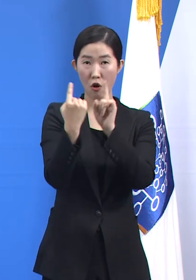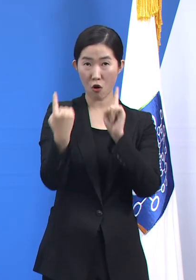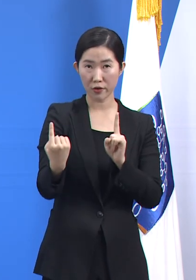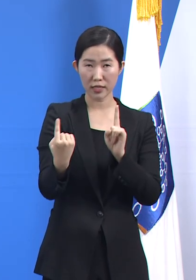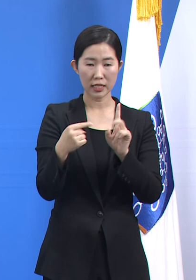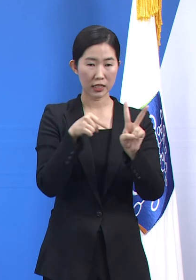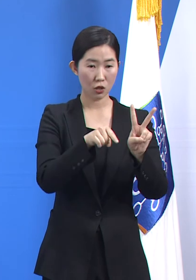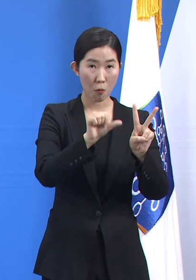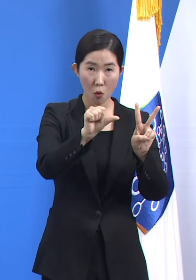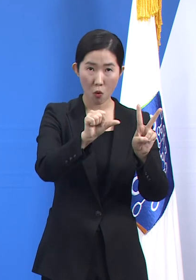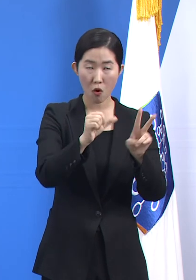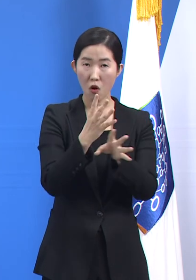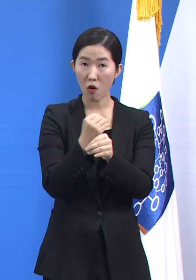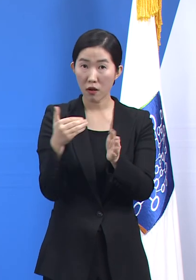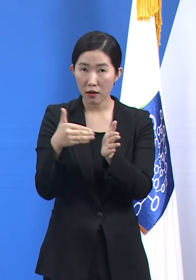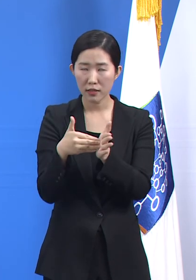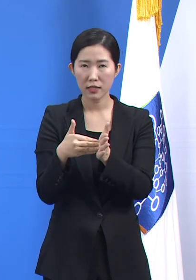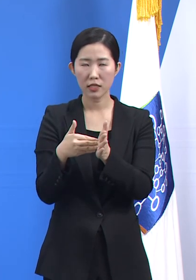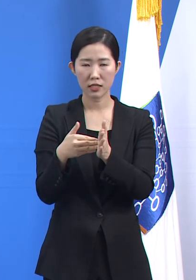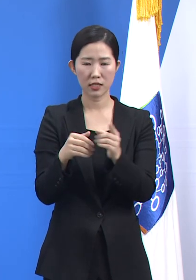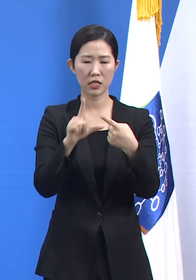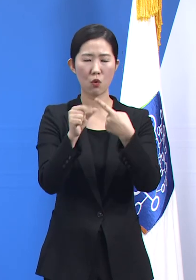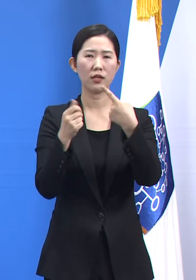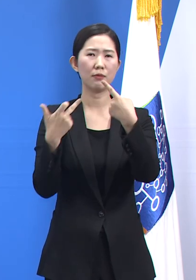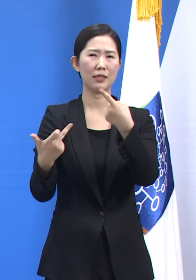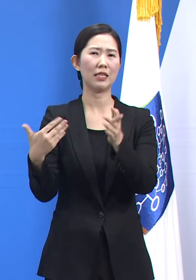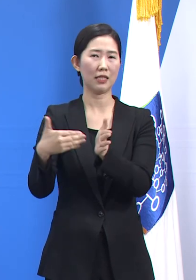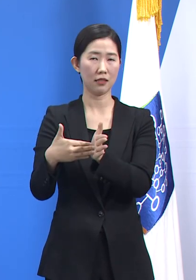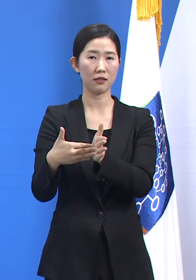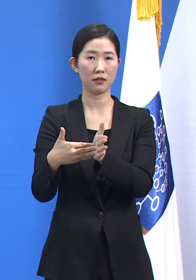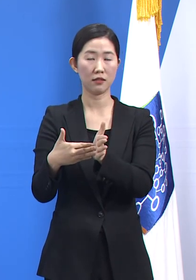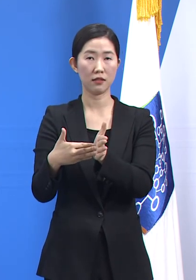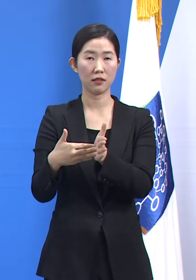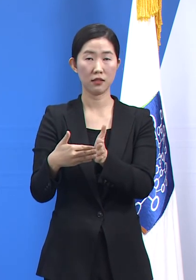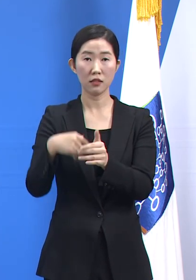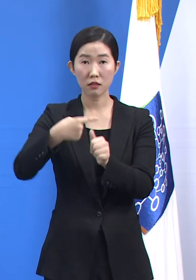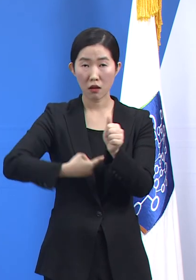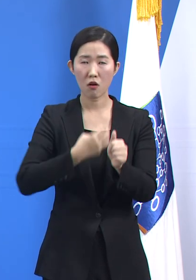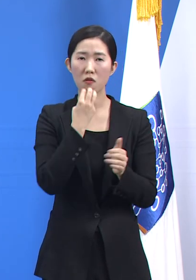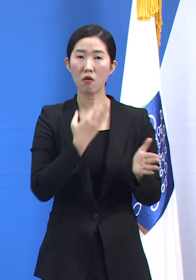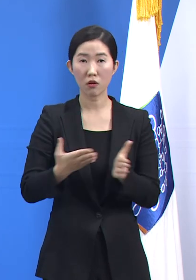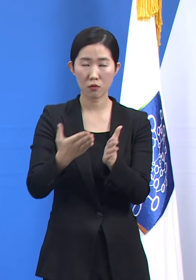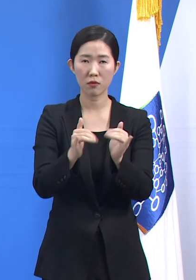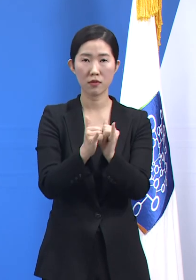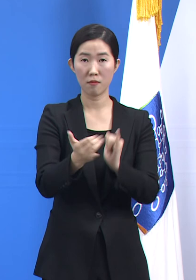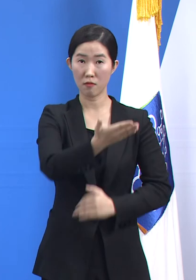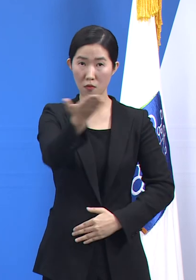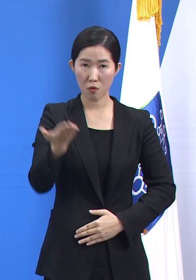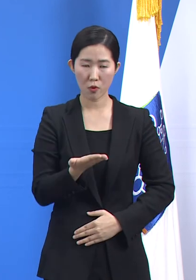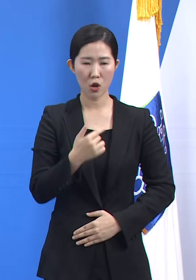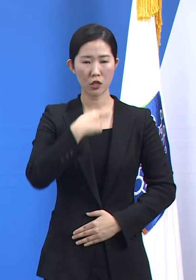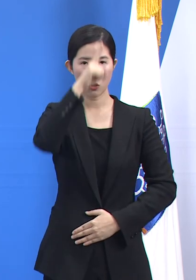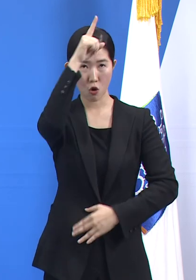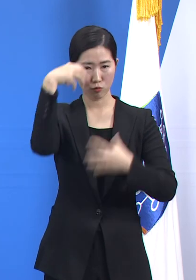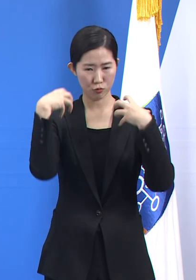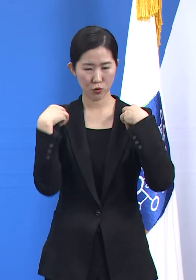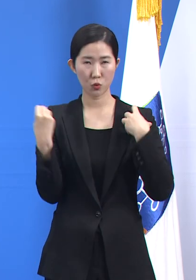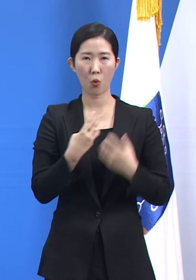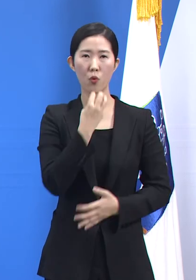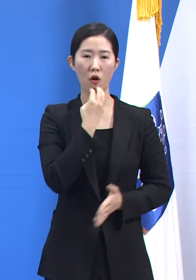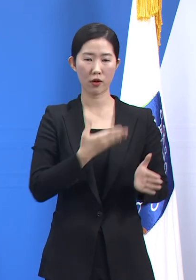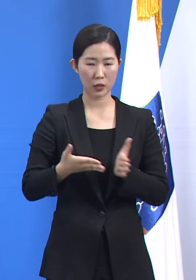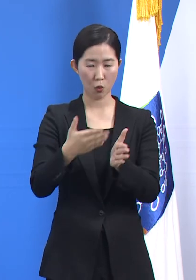17일까지 연장된 시점에서 도민 여러분께서도 정부와 지자체를 믿고 일상 속에 방역 수칙을